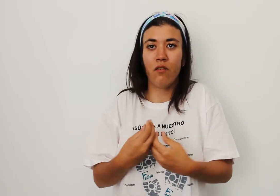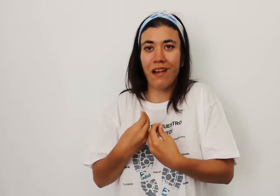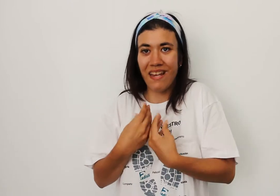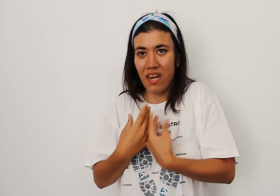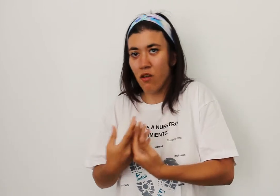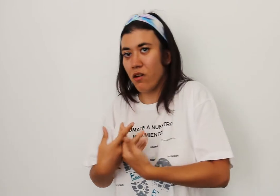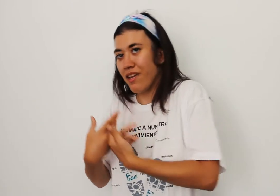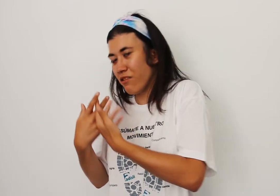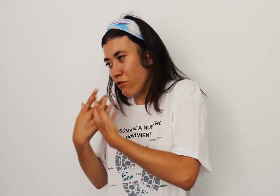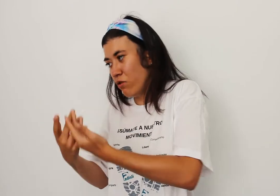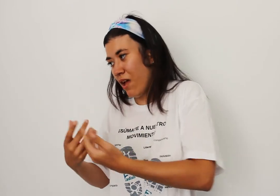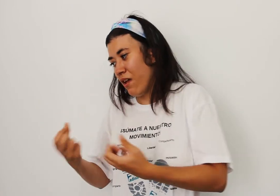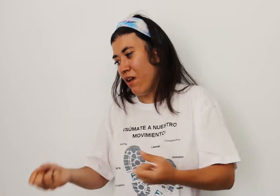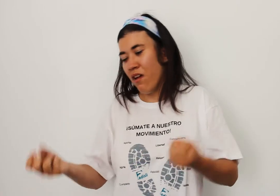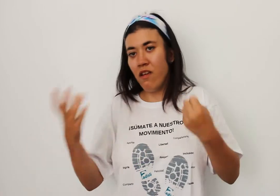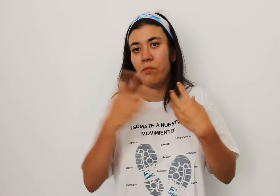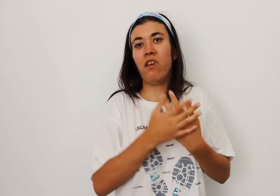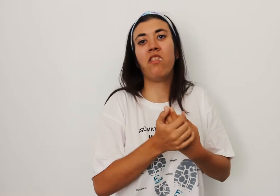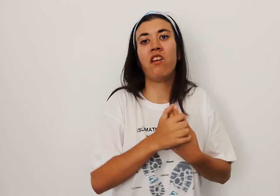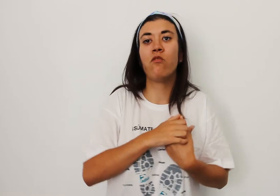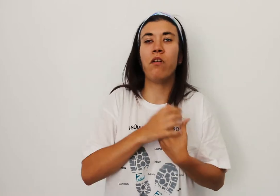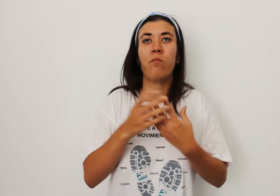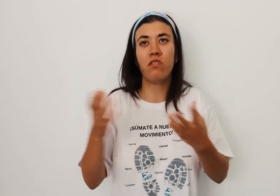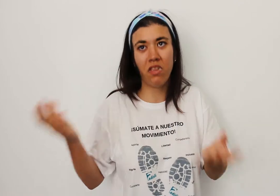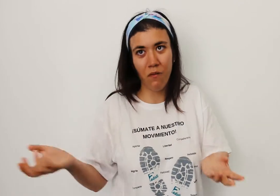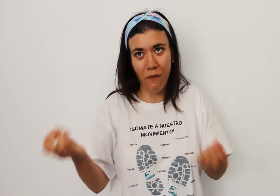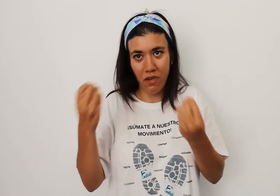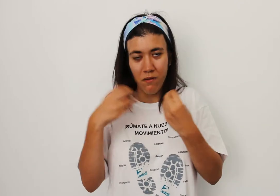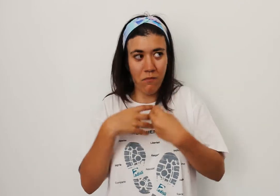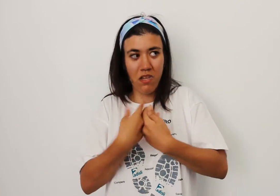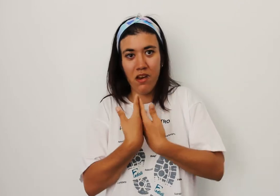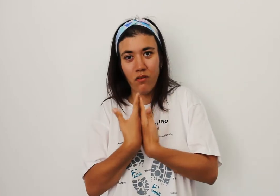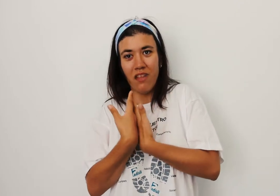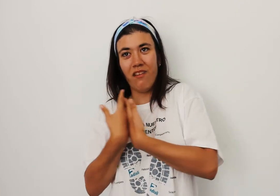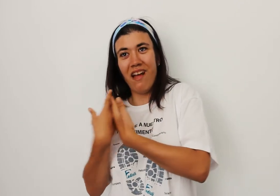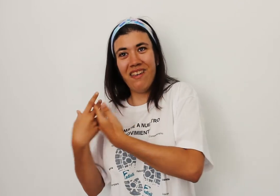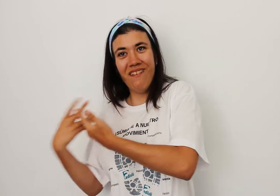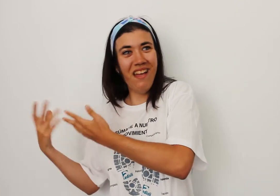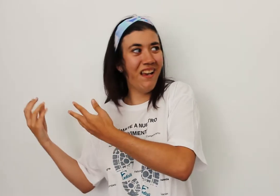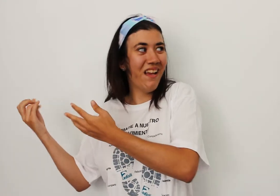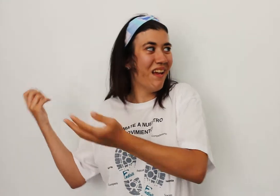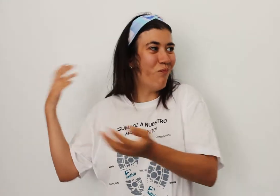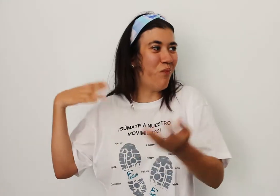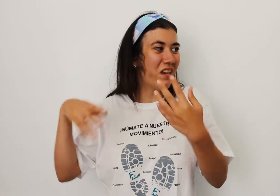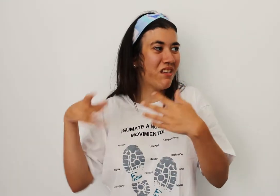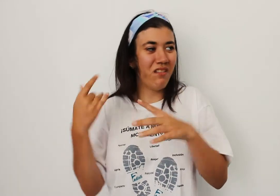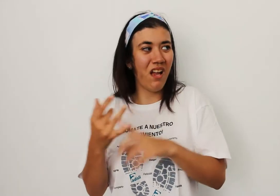creo que es una experiencia súper positiva. A me ha llenado tanto a nivel personal